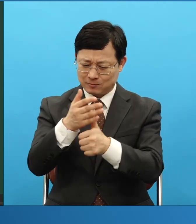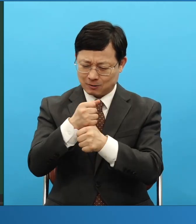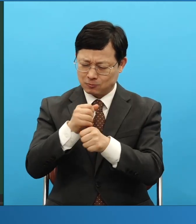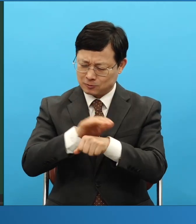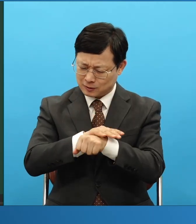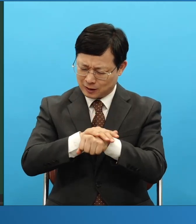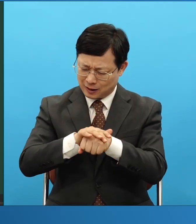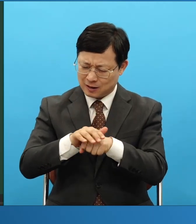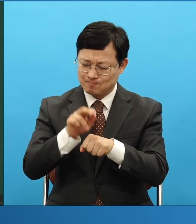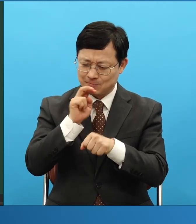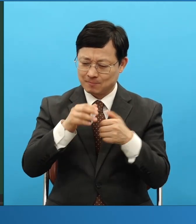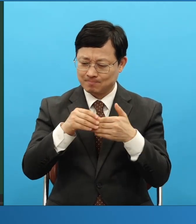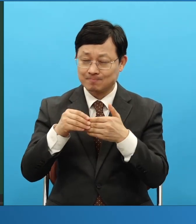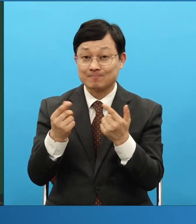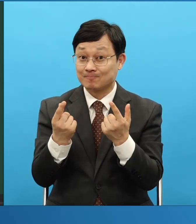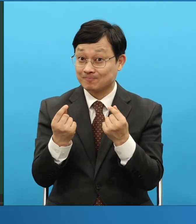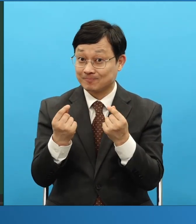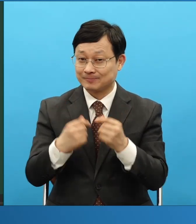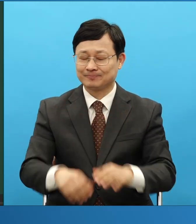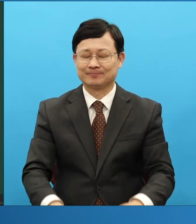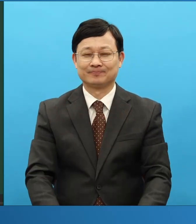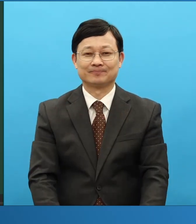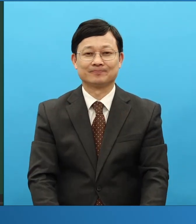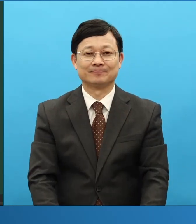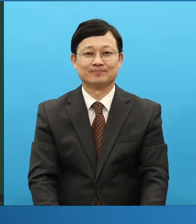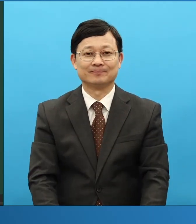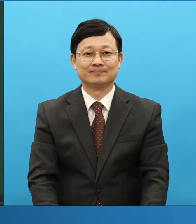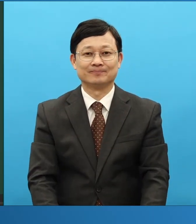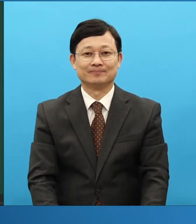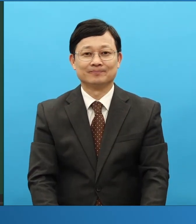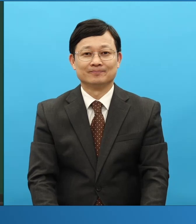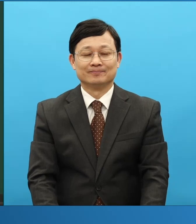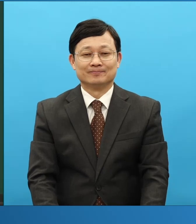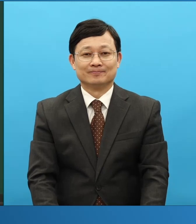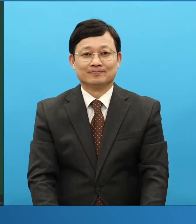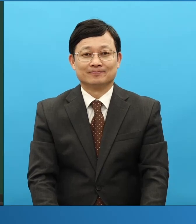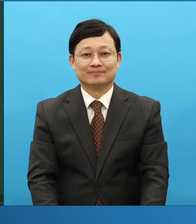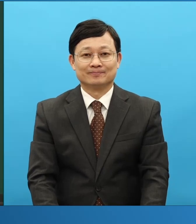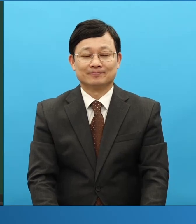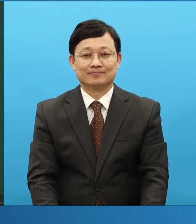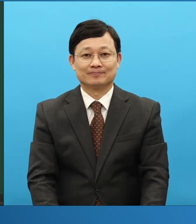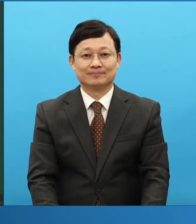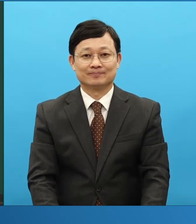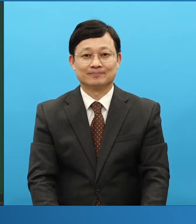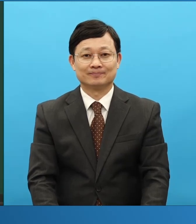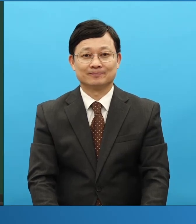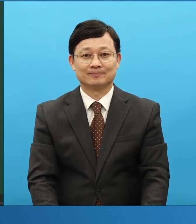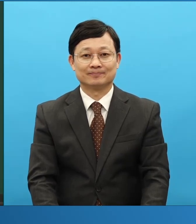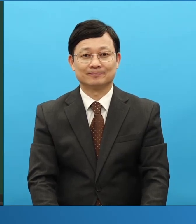오천 종족이 확실해지면요, 여러분과 이런 일꾼들이 다르게 보여요